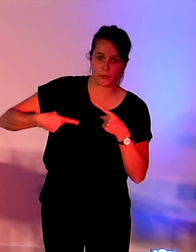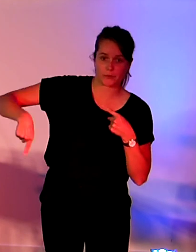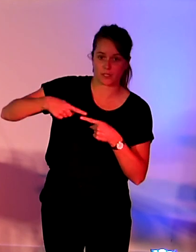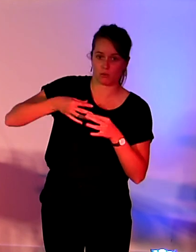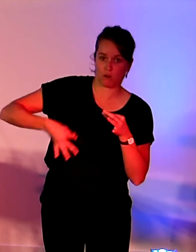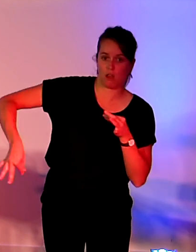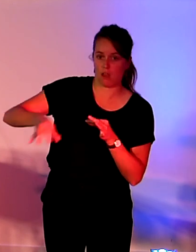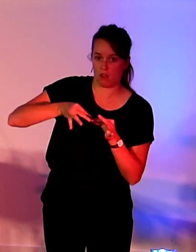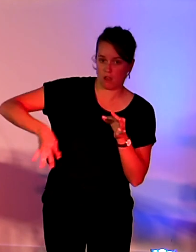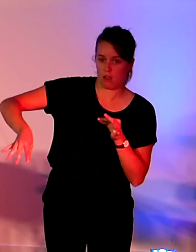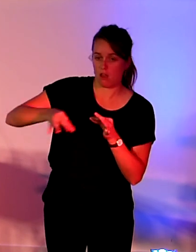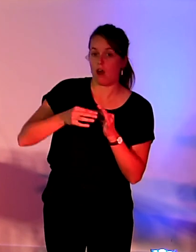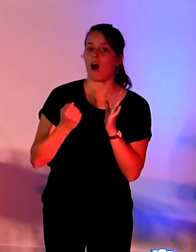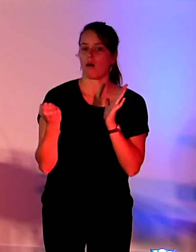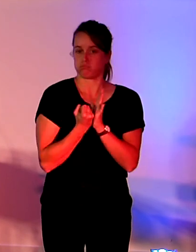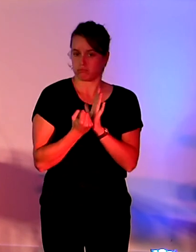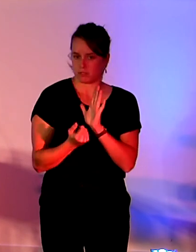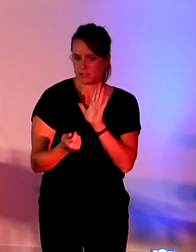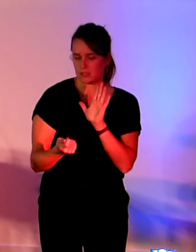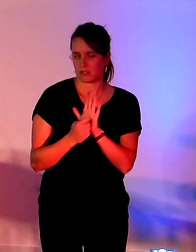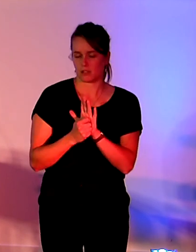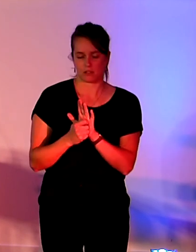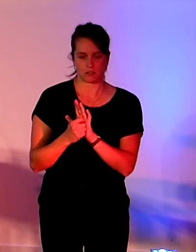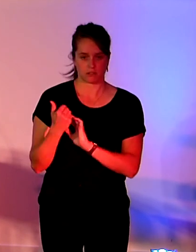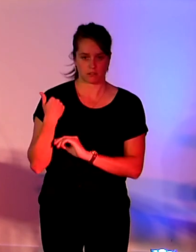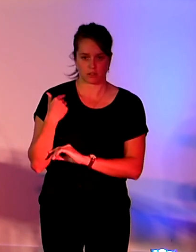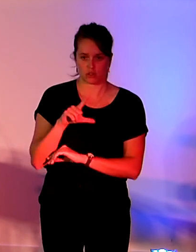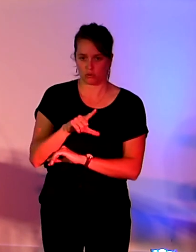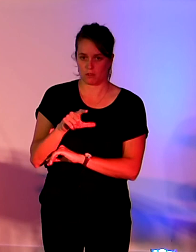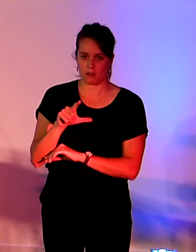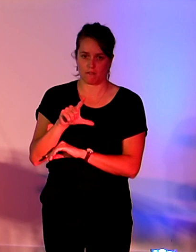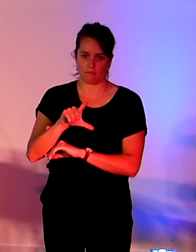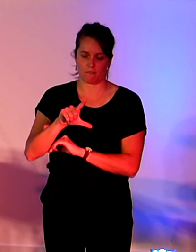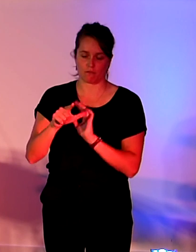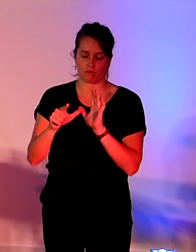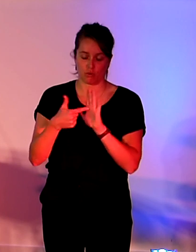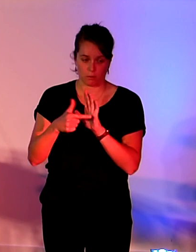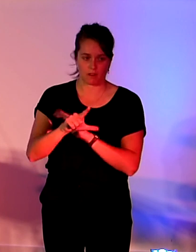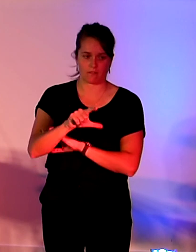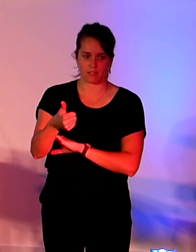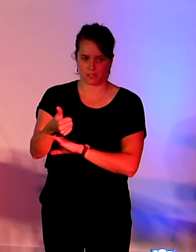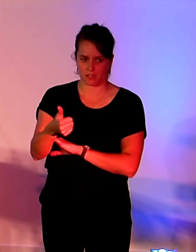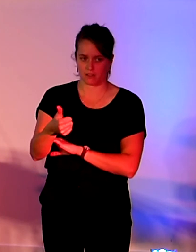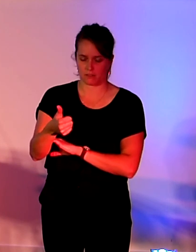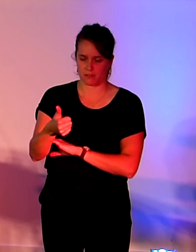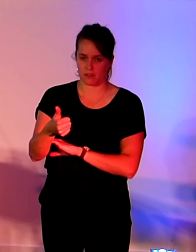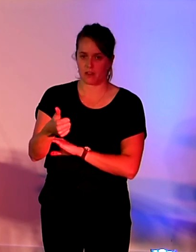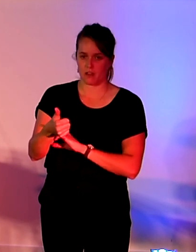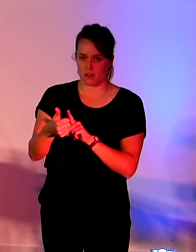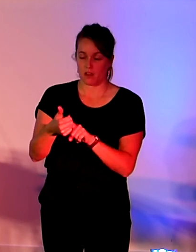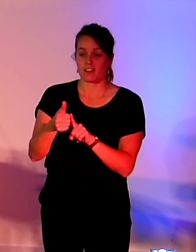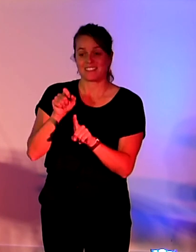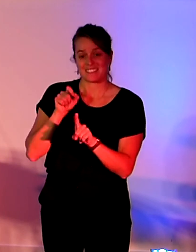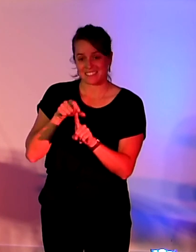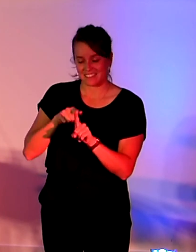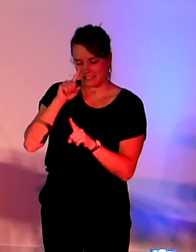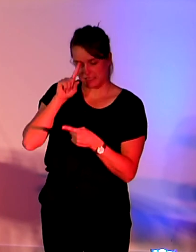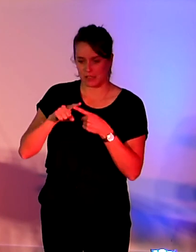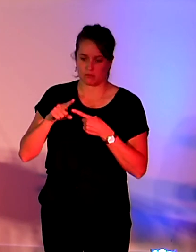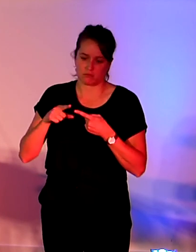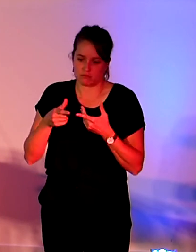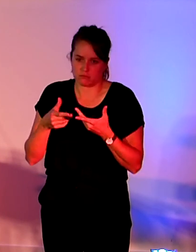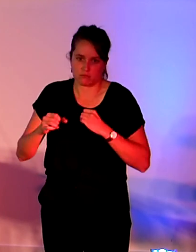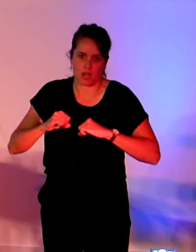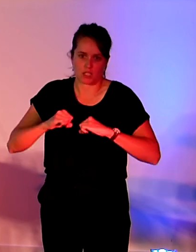2021 et qui incluent notamment une initiative sur l'électronique circulaire. Et donc cette initiative